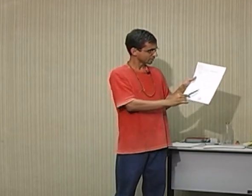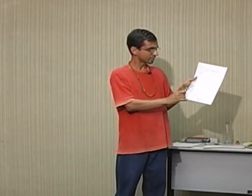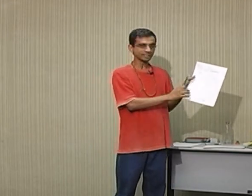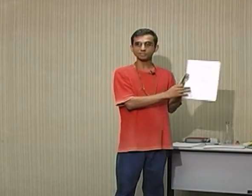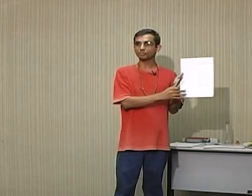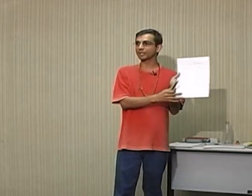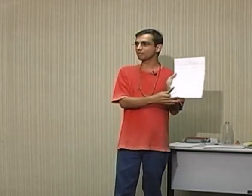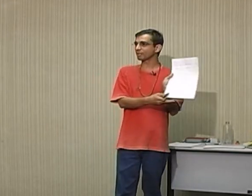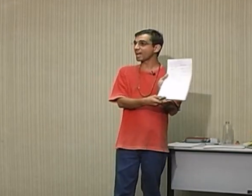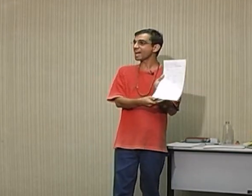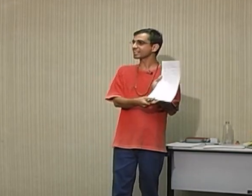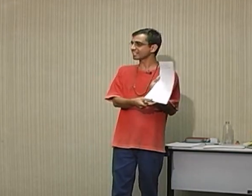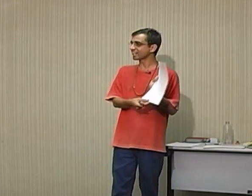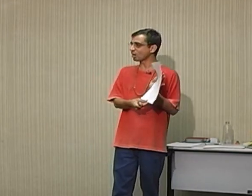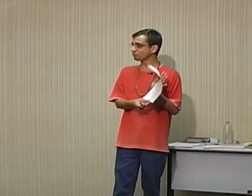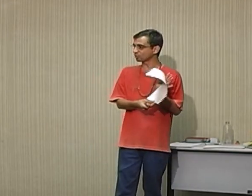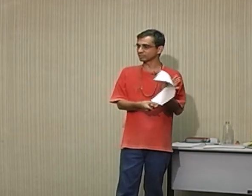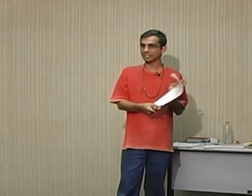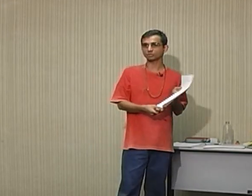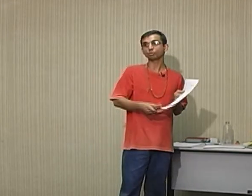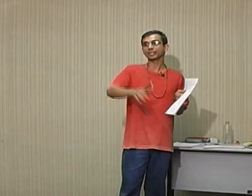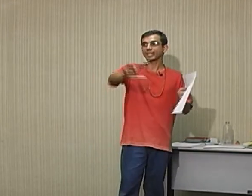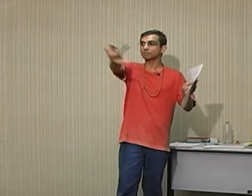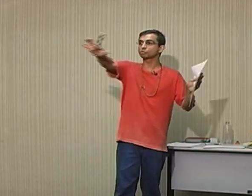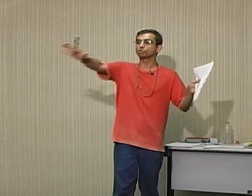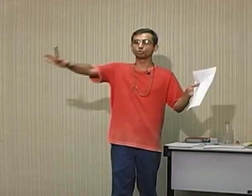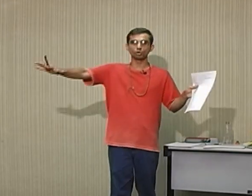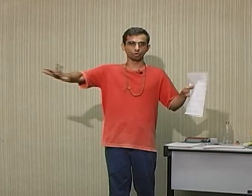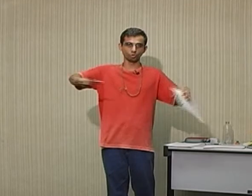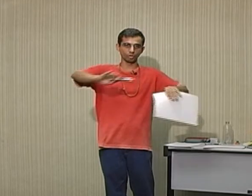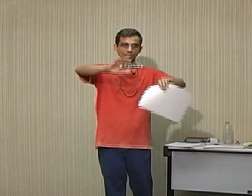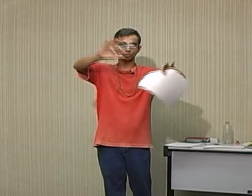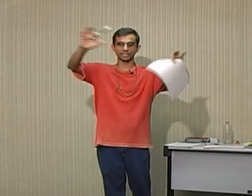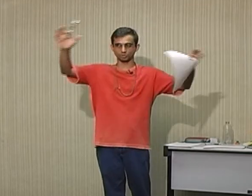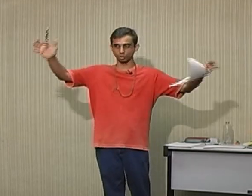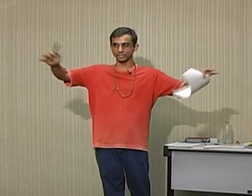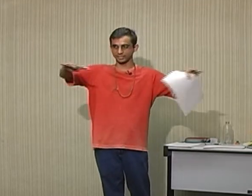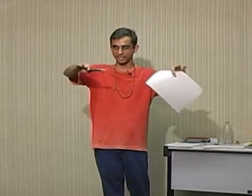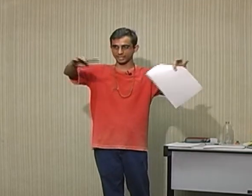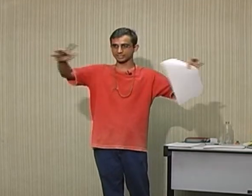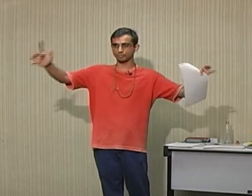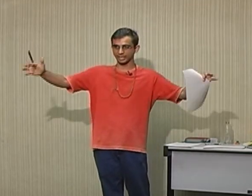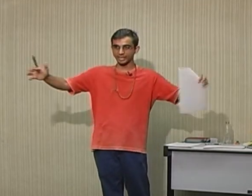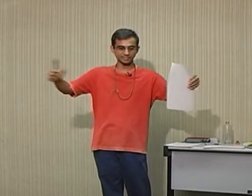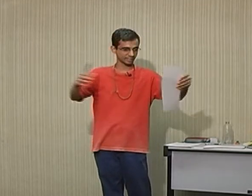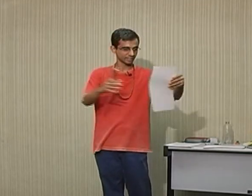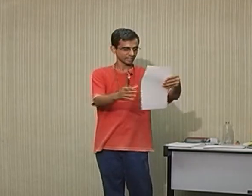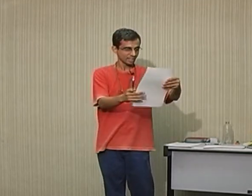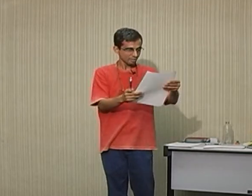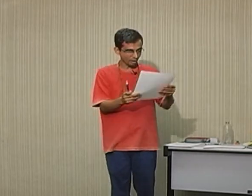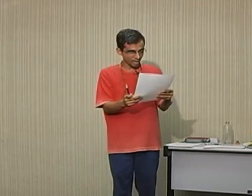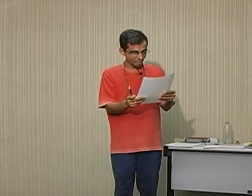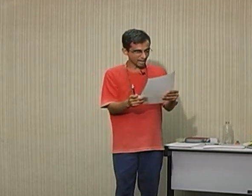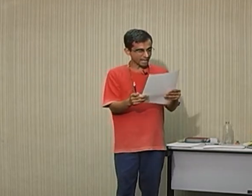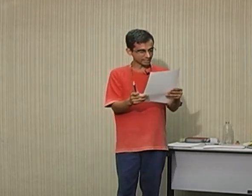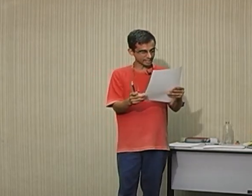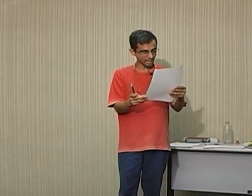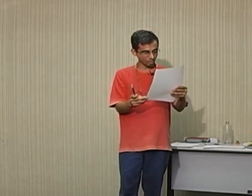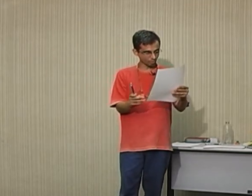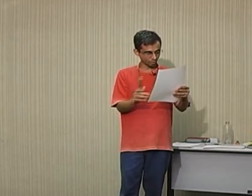Tá, vocês vão pegar e falar, ah, que legal, vou, né? Tudo bem, quem escutou a história toda, que é essa palestra, vai olhar e falar, ah, que legal, pô, agora